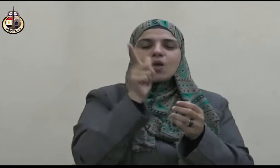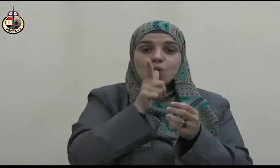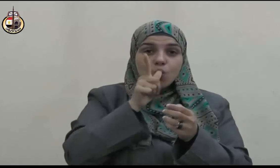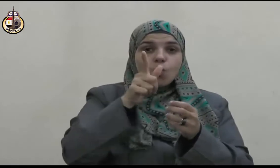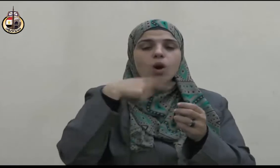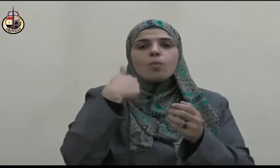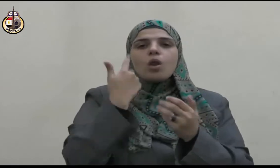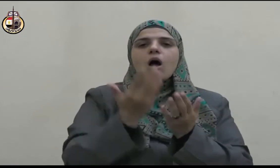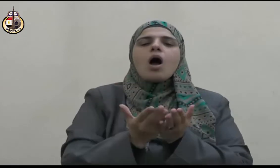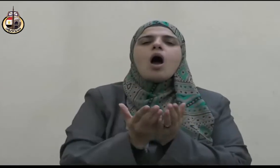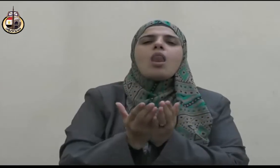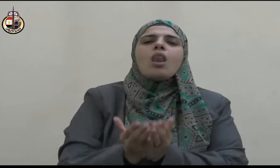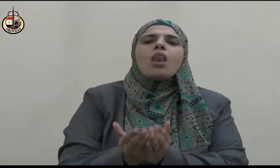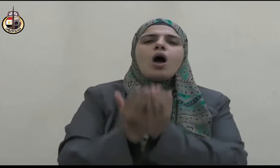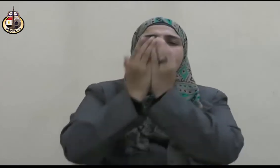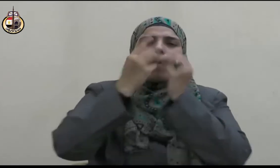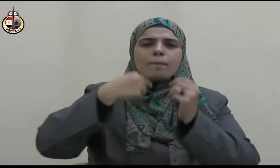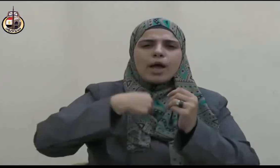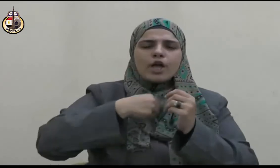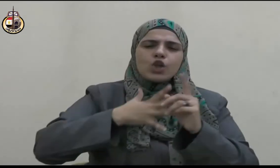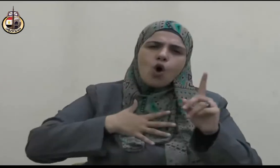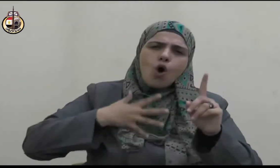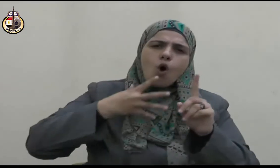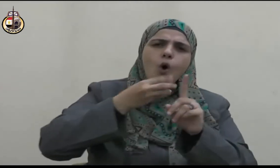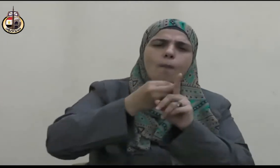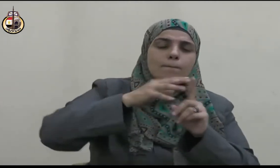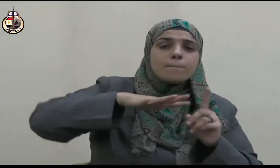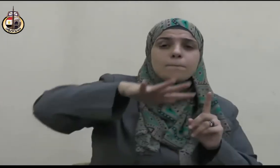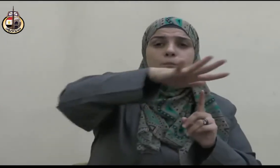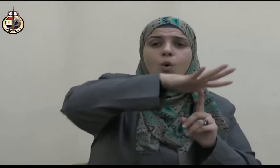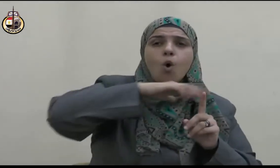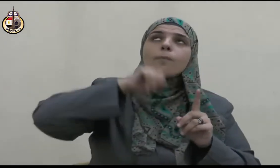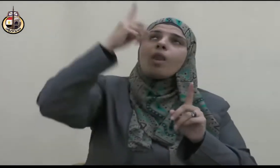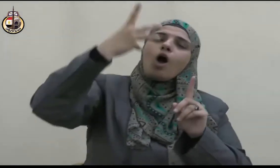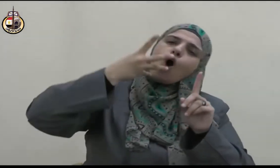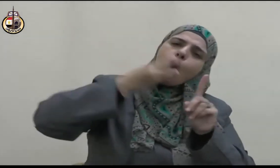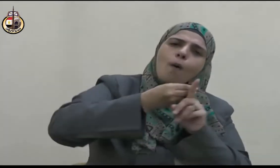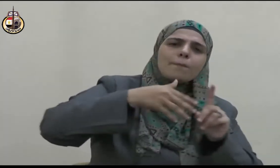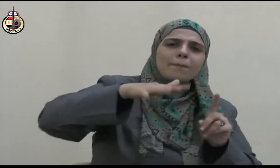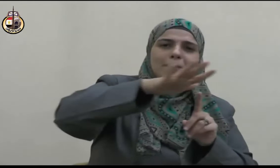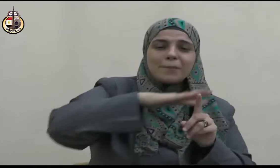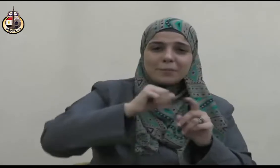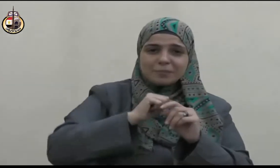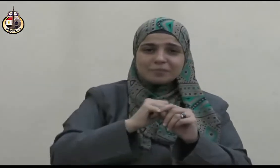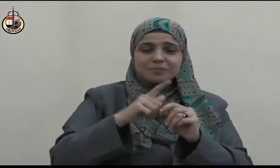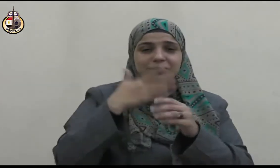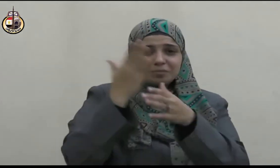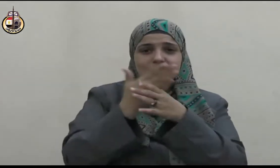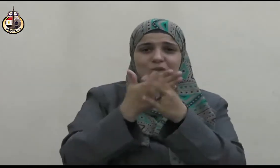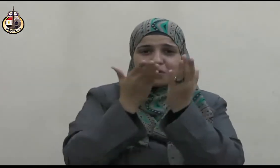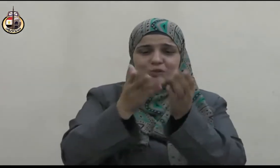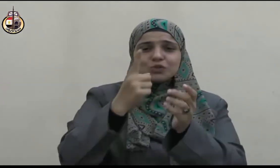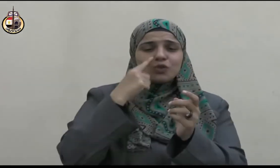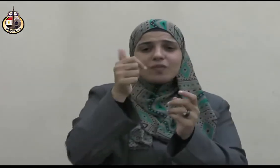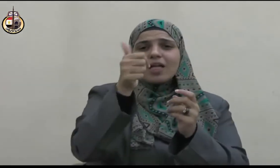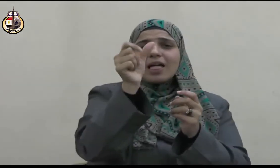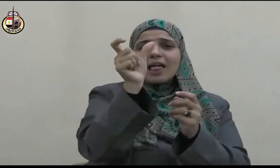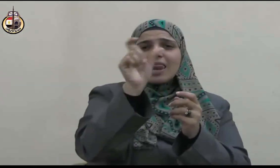عنه أكنت تجالس رسول الله صلى الله عليه وسلم قال نعم